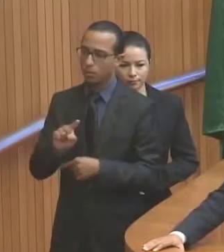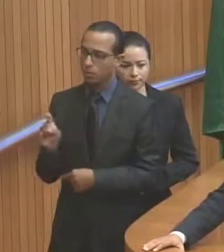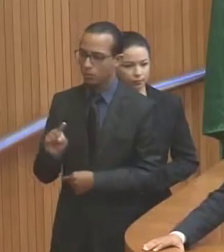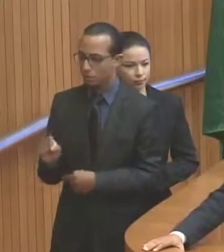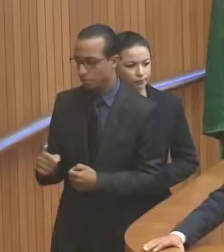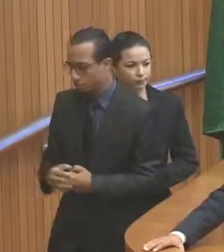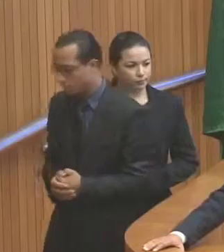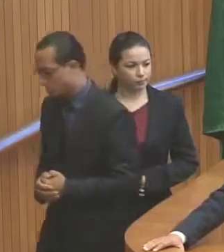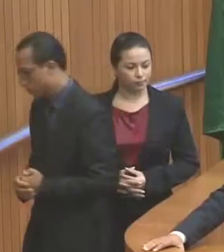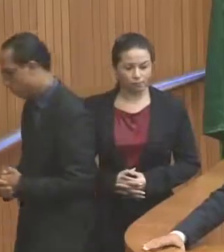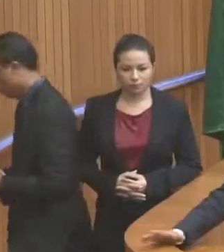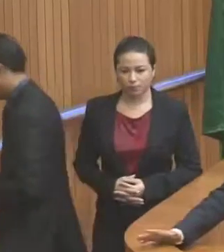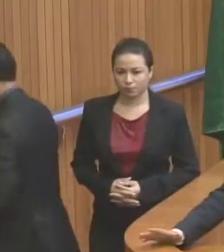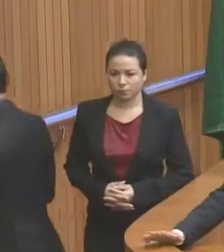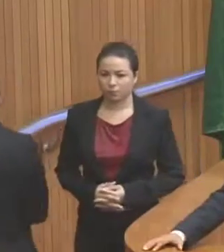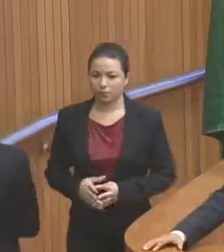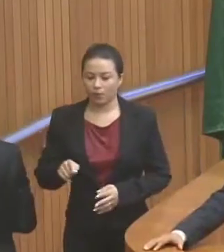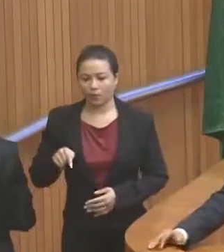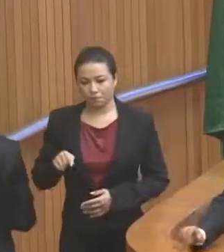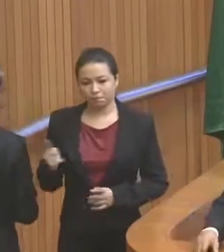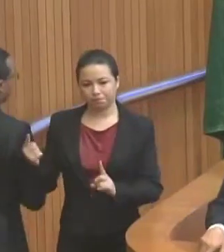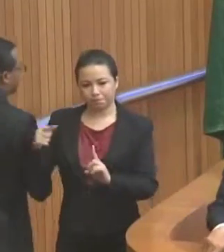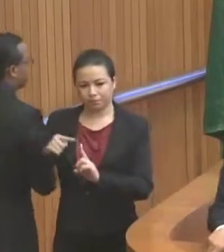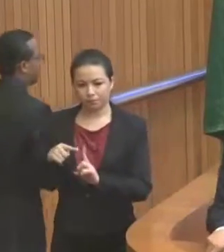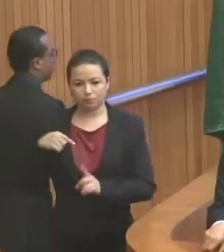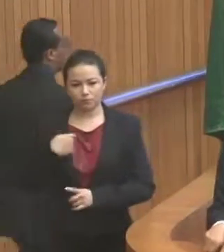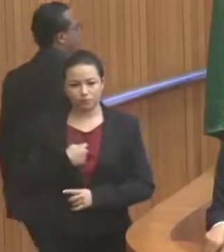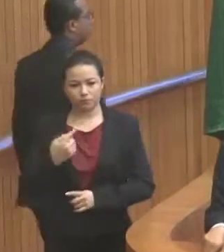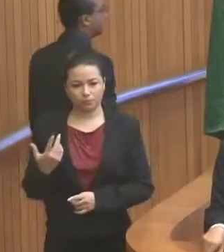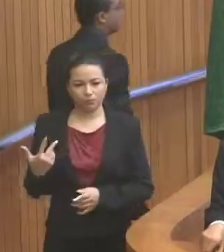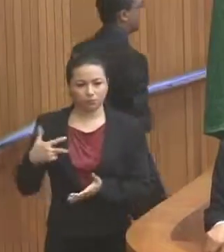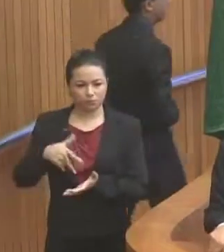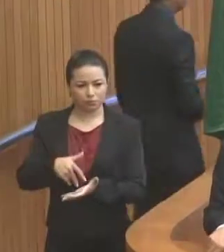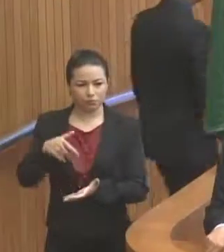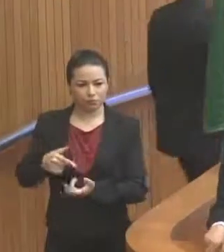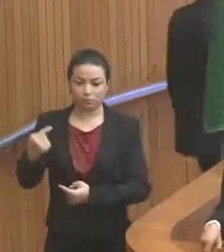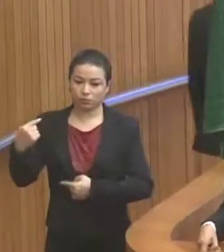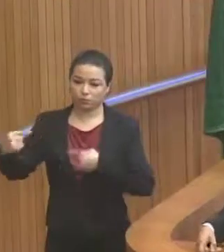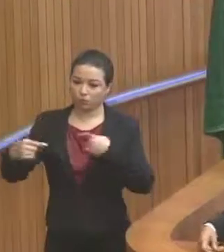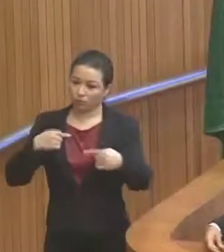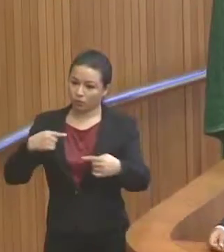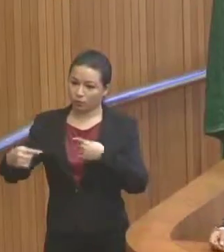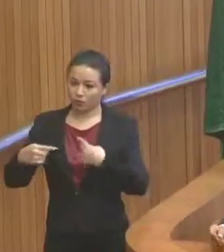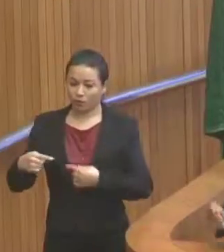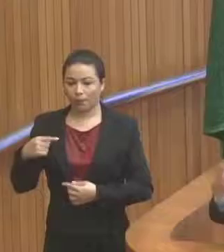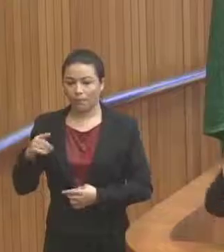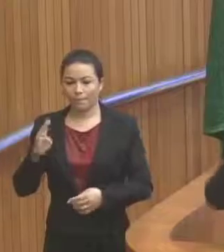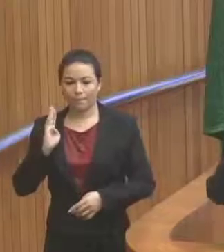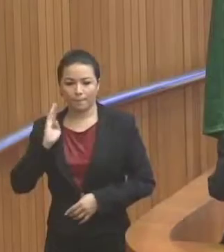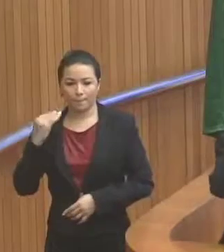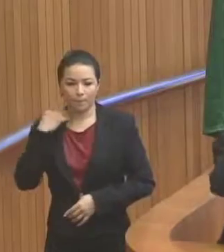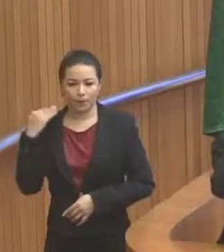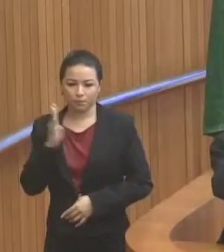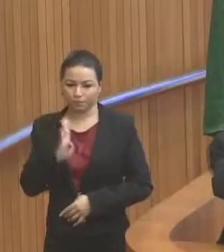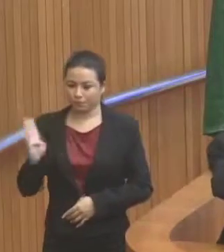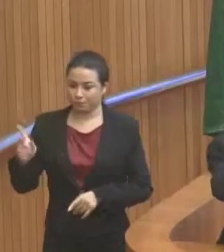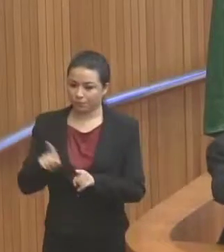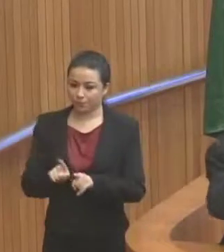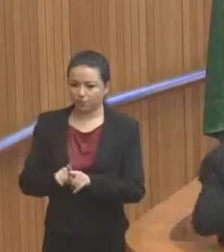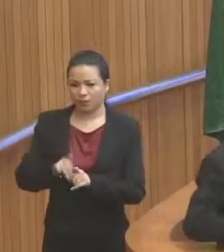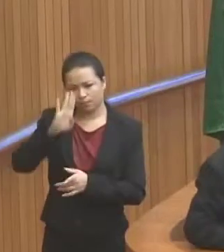não merece isso. Então, é nesse sentido que nós estamos abrindo esse diálogo com o Banco do Brasil e, com fé em Deus, isso será